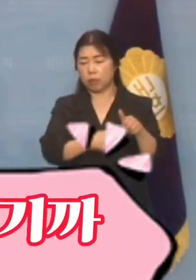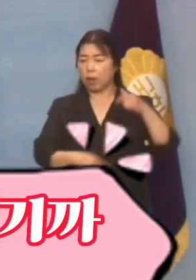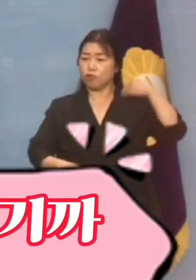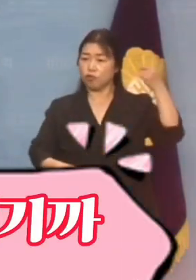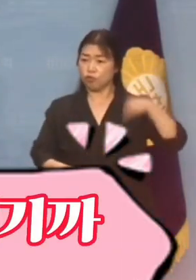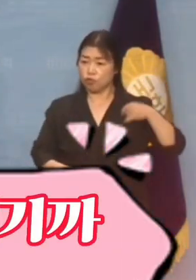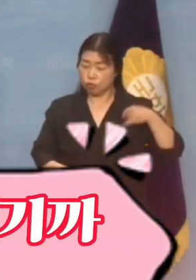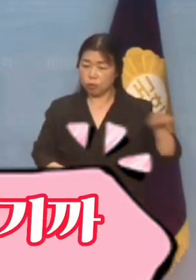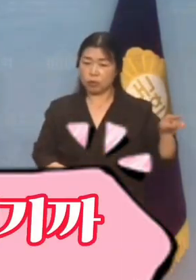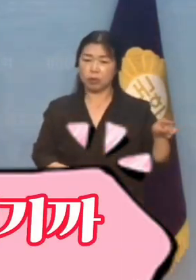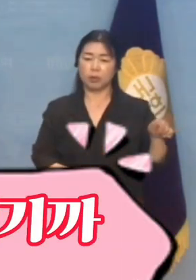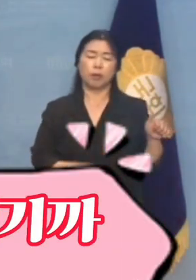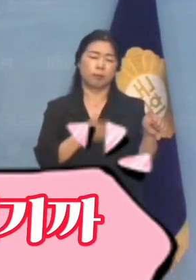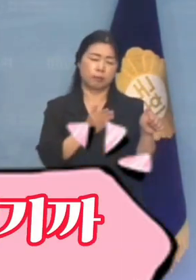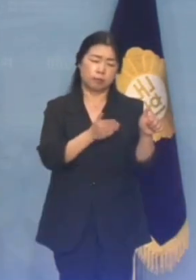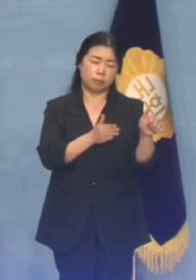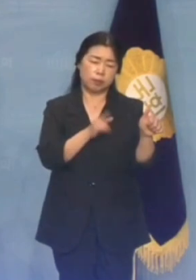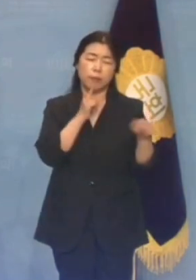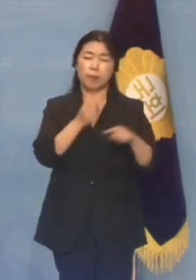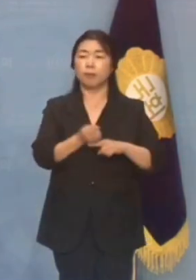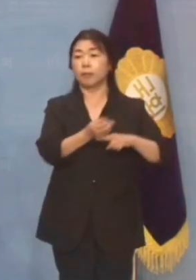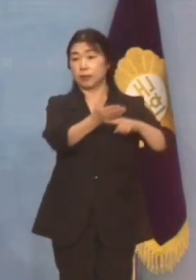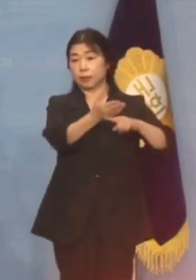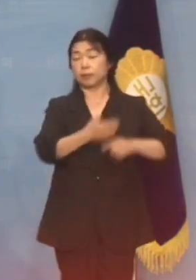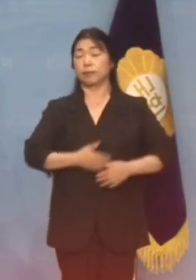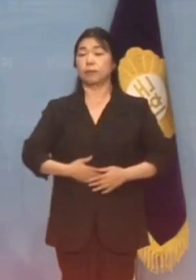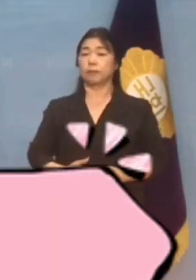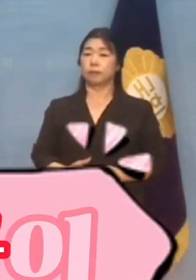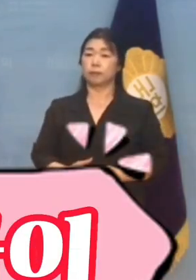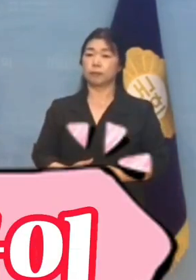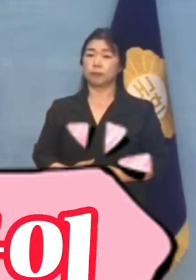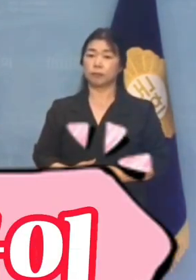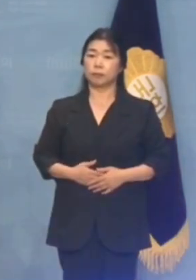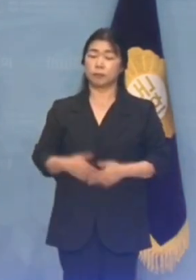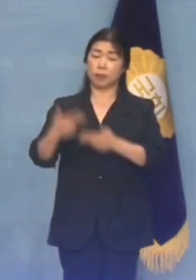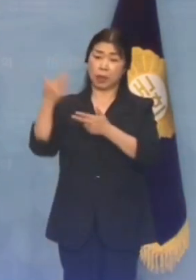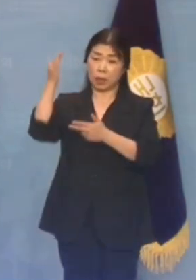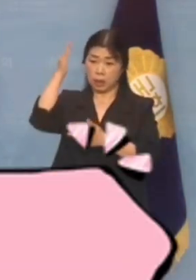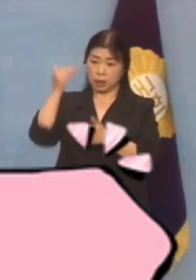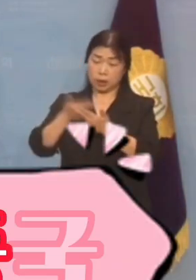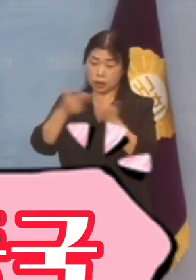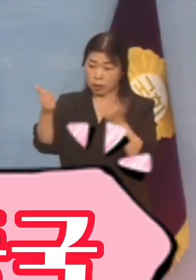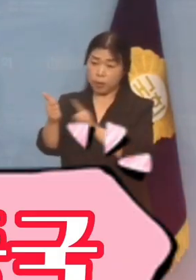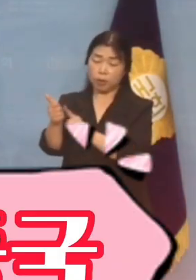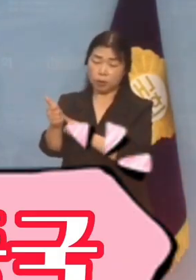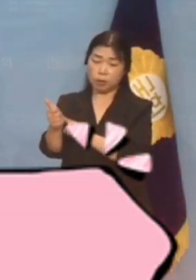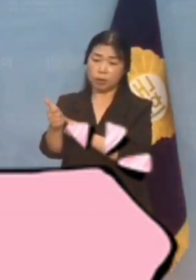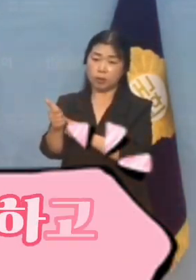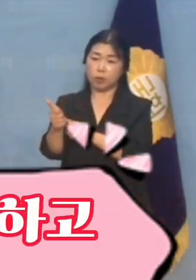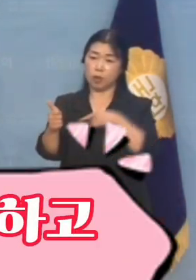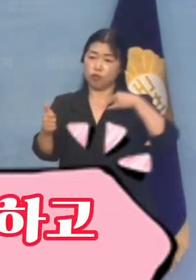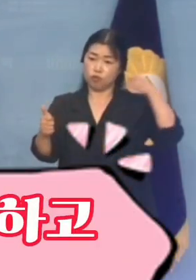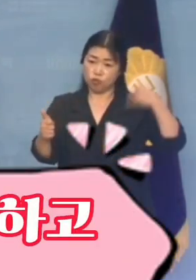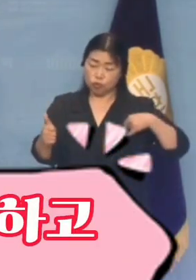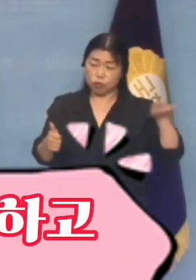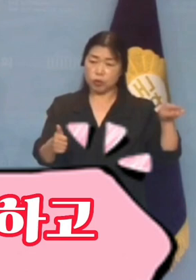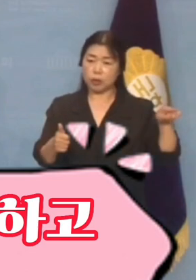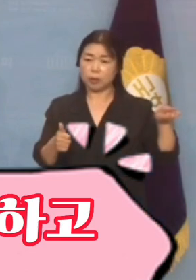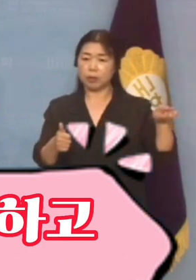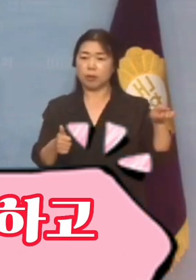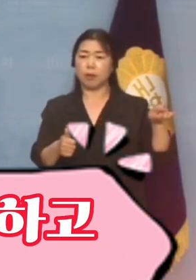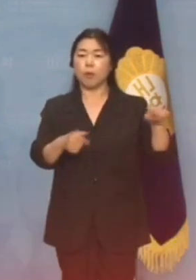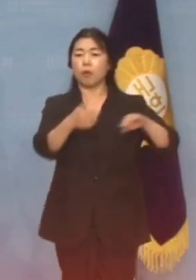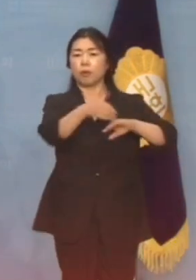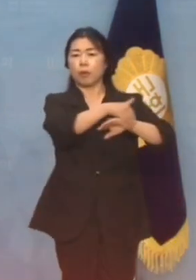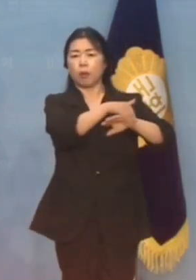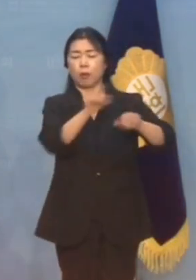손을 내밀기까지 했습니다. 또한 한국이 하나의 중국 원칙을 적극 지지하고